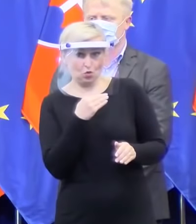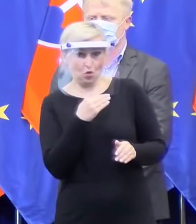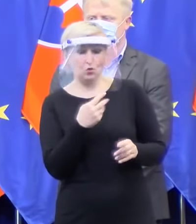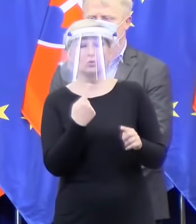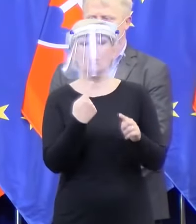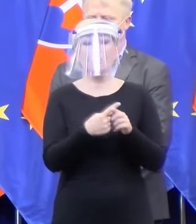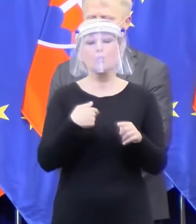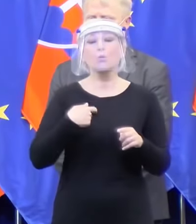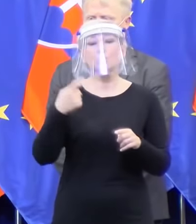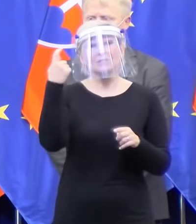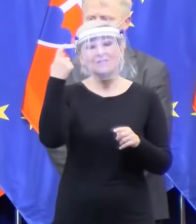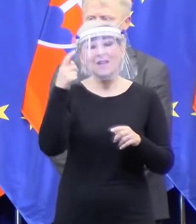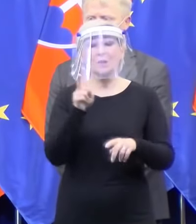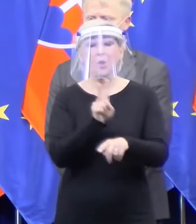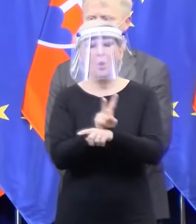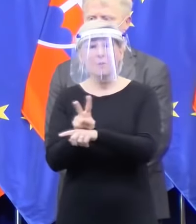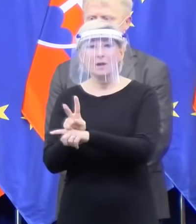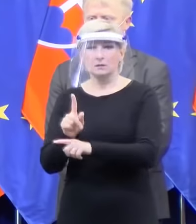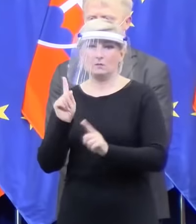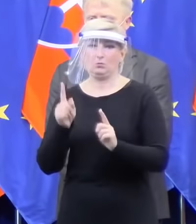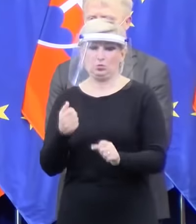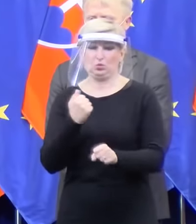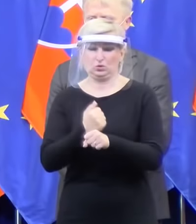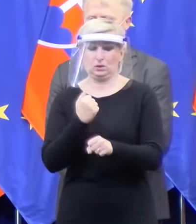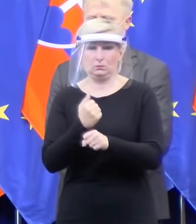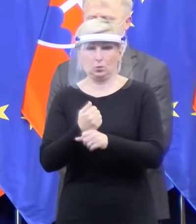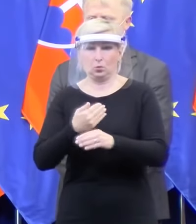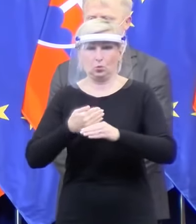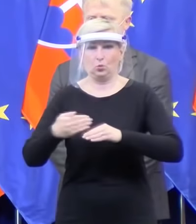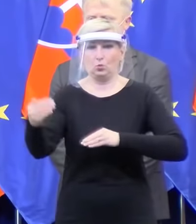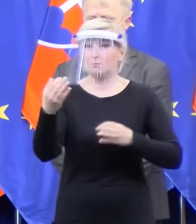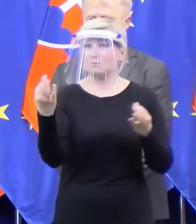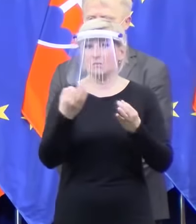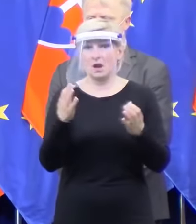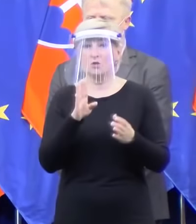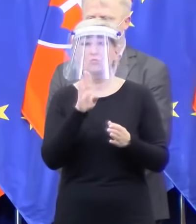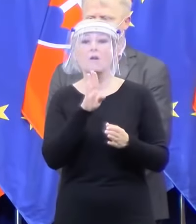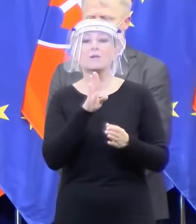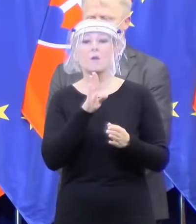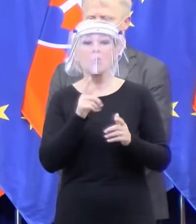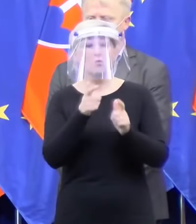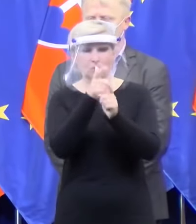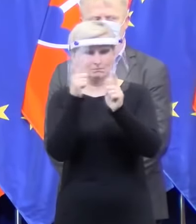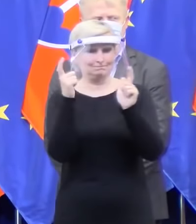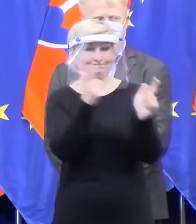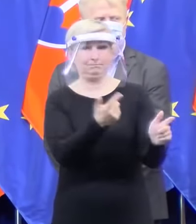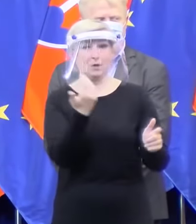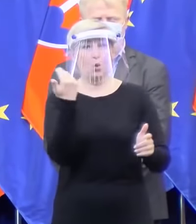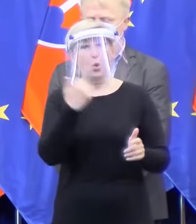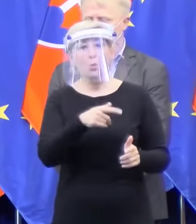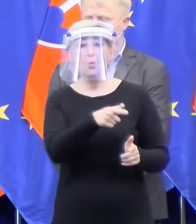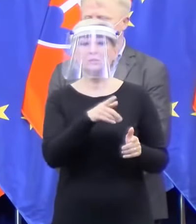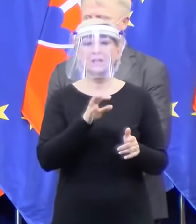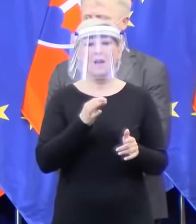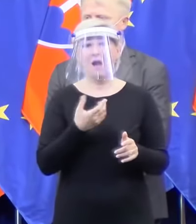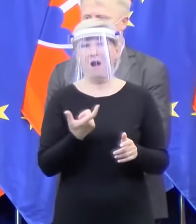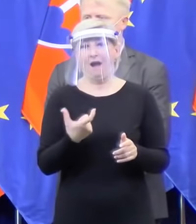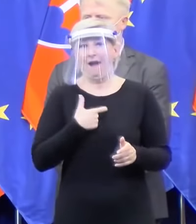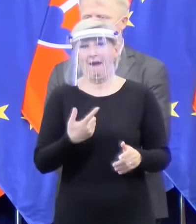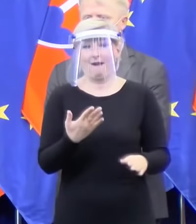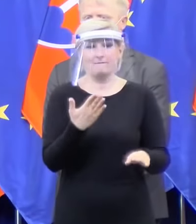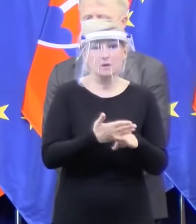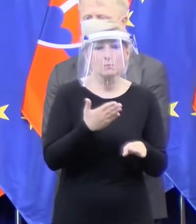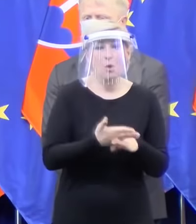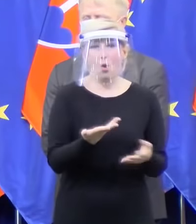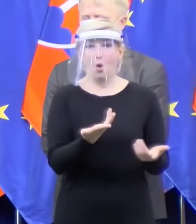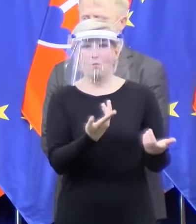opatrenia musíme prijať, lebo jednoducho nemôžeme nechať ľudí, ktorí si nevedia pomôcť sami, bez pomoci. Niektoré z